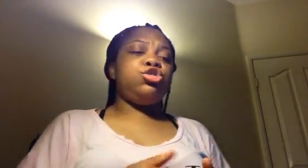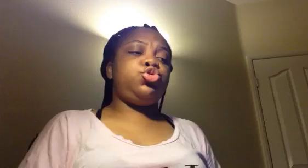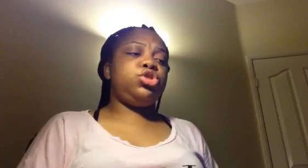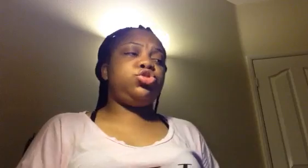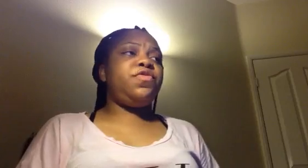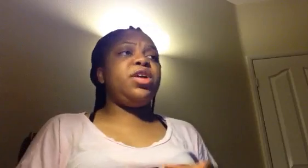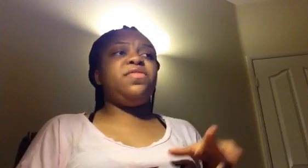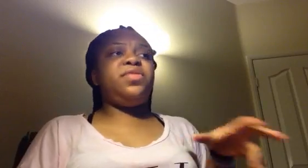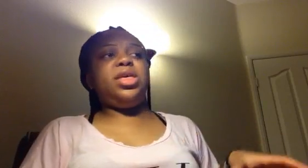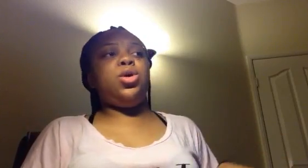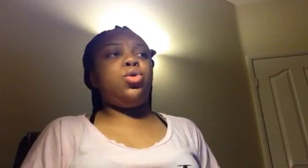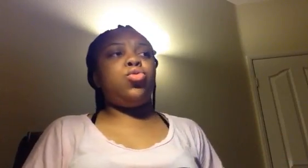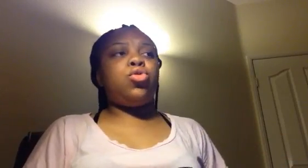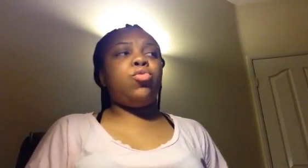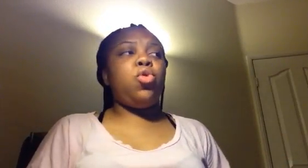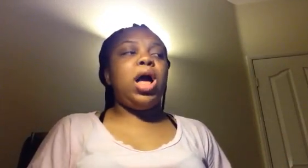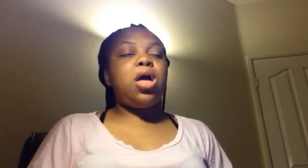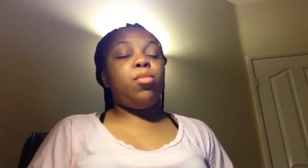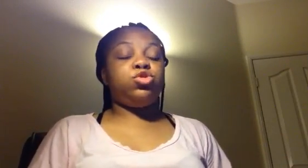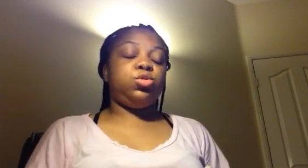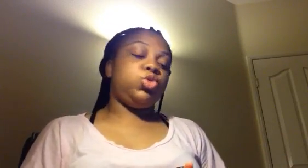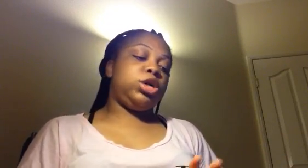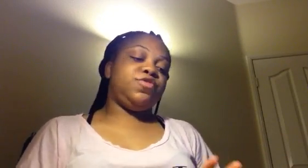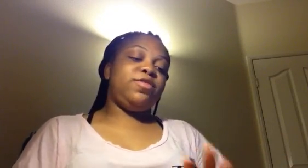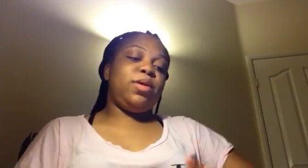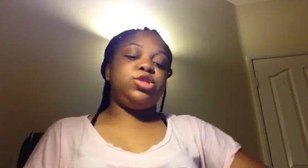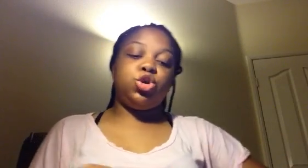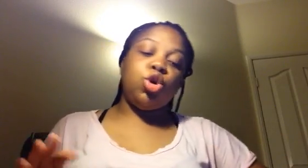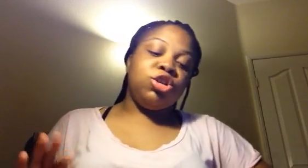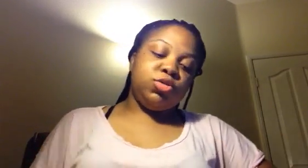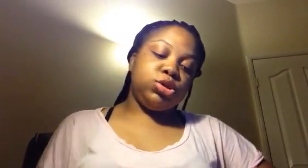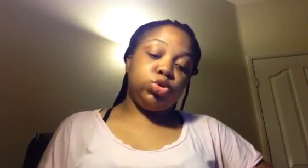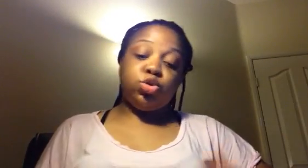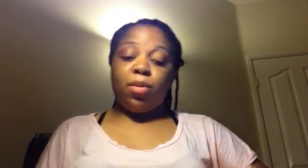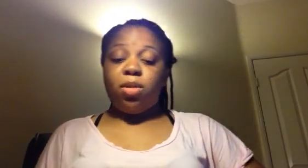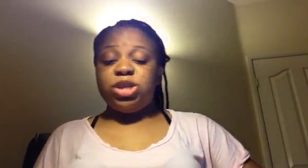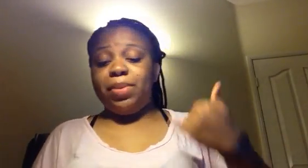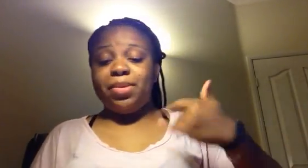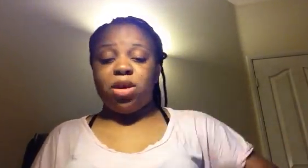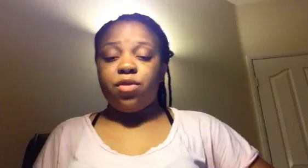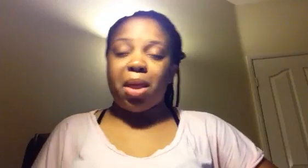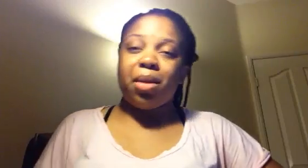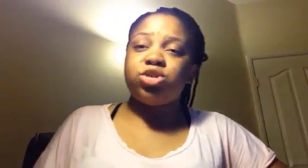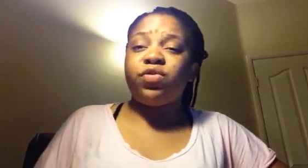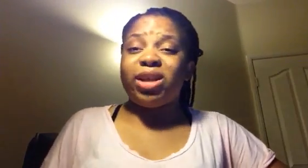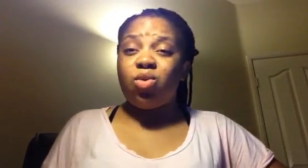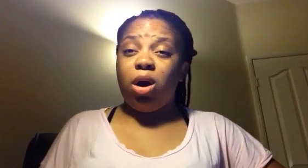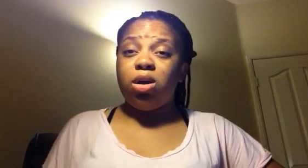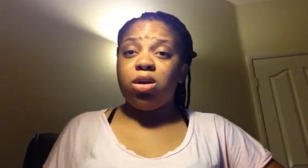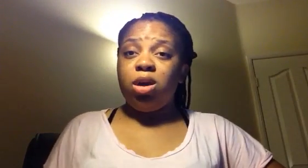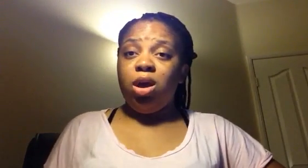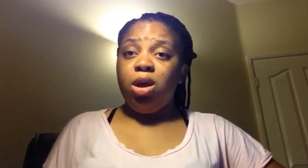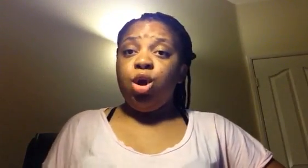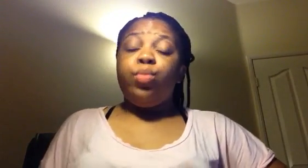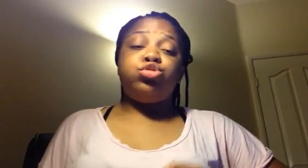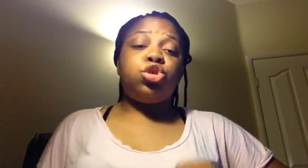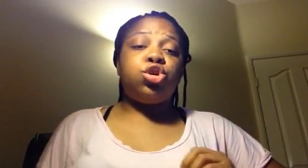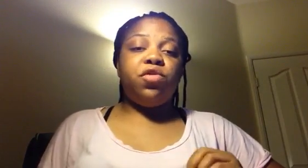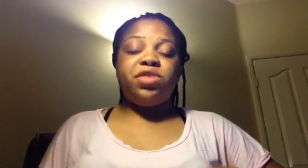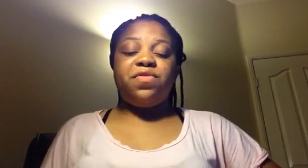Ensuite, tu fais une vidéo comme quoi. Bonjour, bonsoir, je voudrais vous dire que je m'excuse vraiment. J'ai appelé mes enfants. Tu faisais quoi? Pour ceux qui ont fait